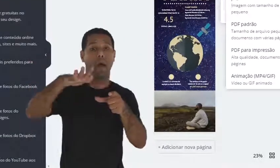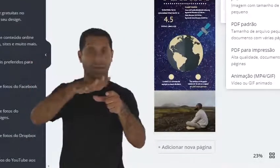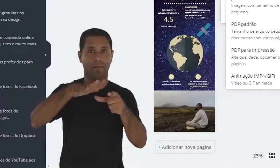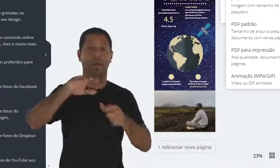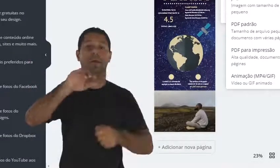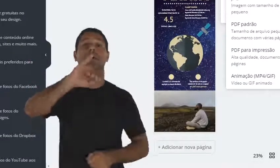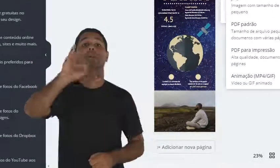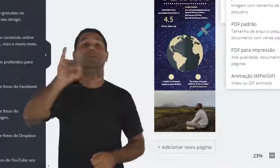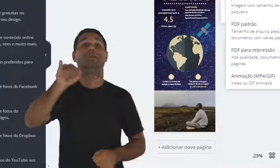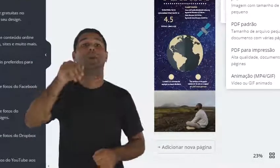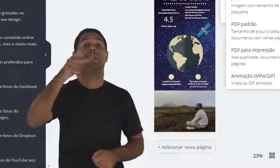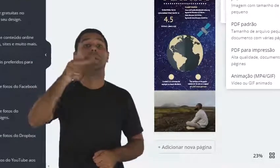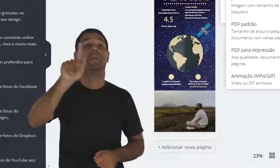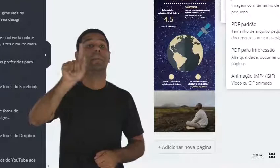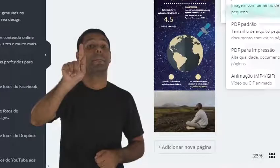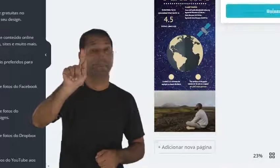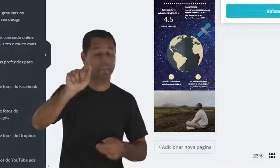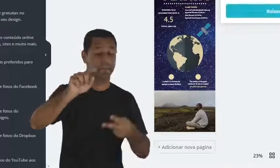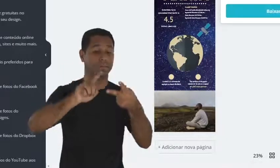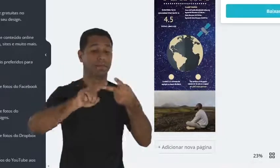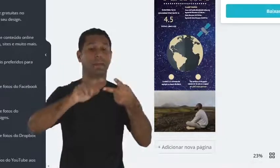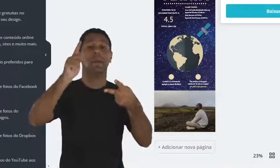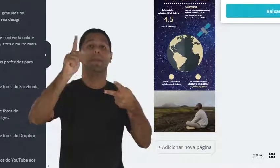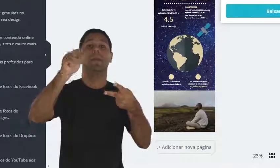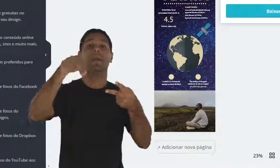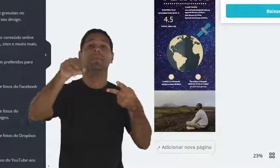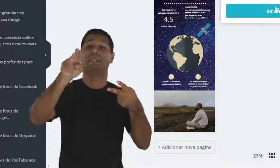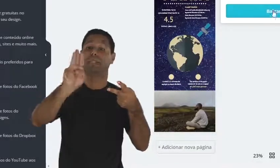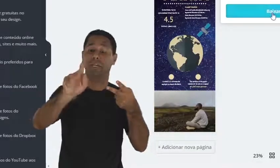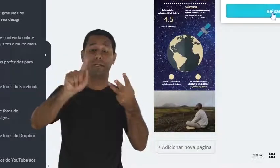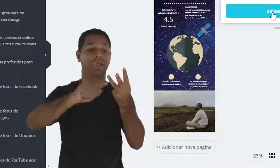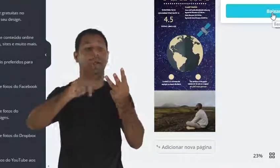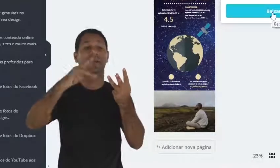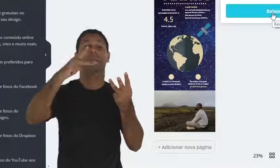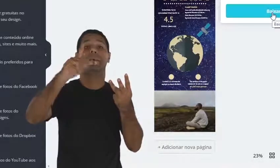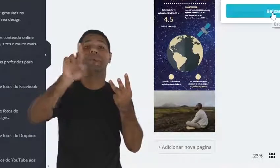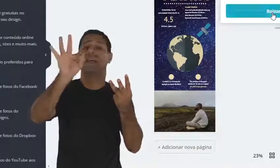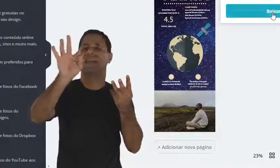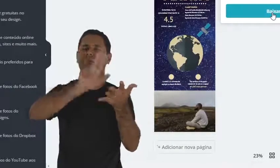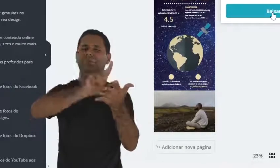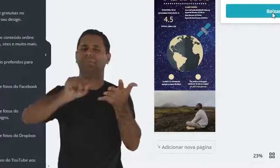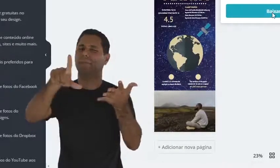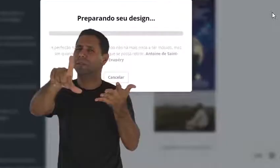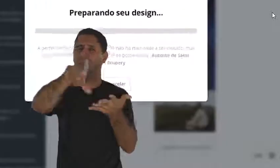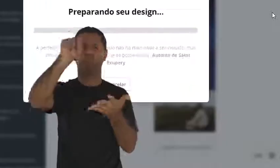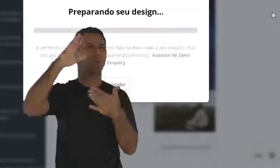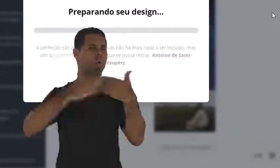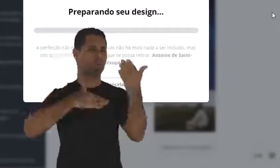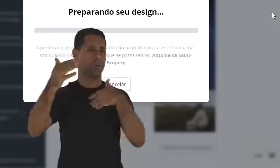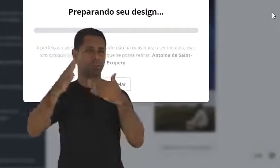Acho que você pode seguir a sugestão dele, do PNG. E clicar em baixar.